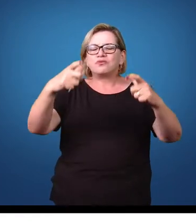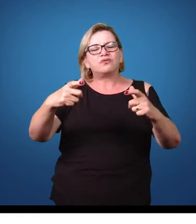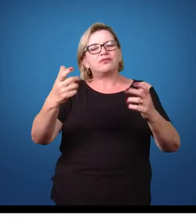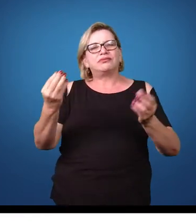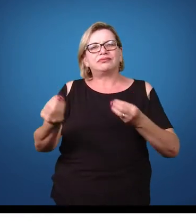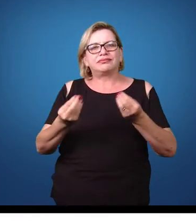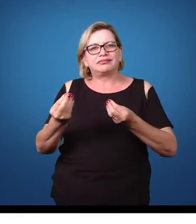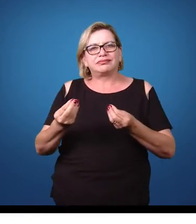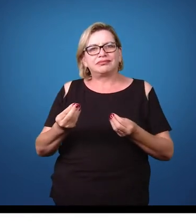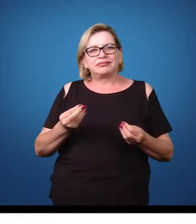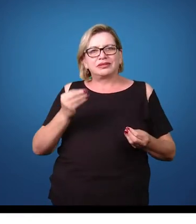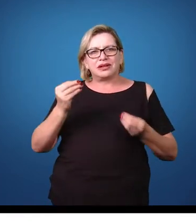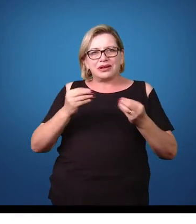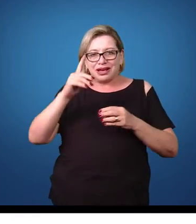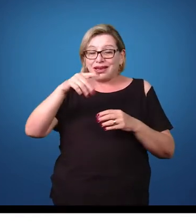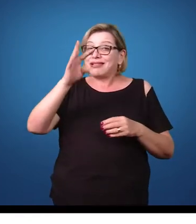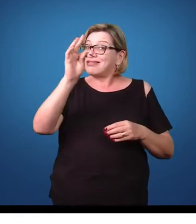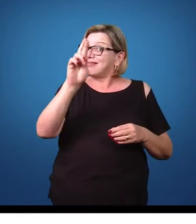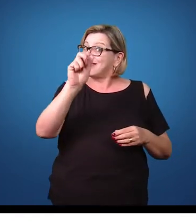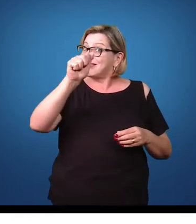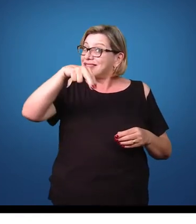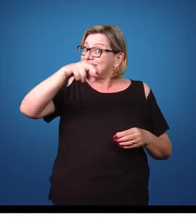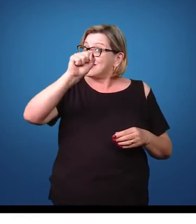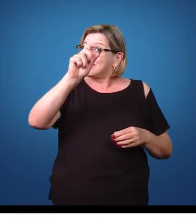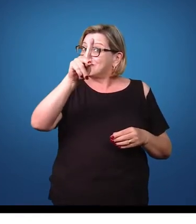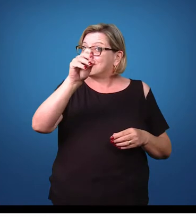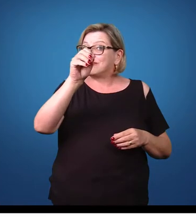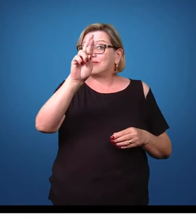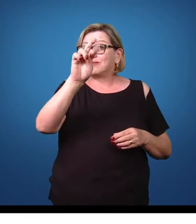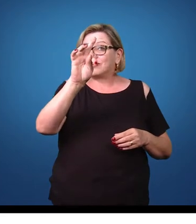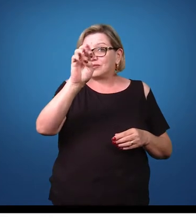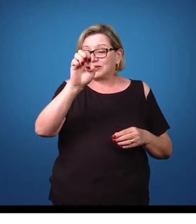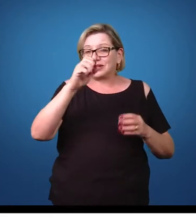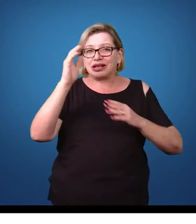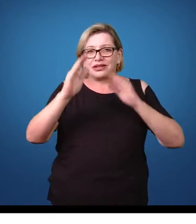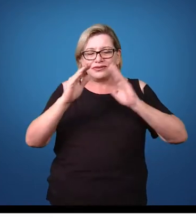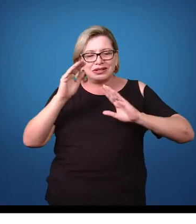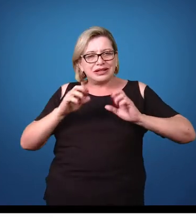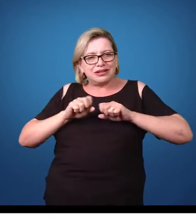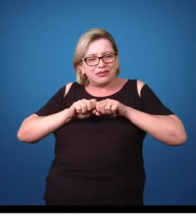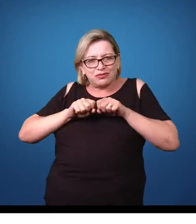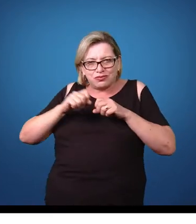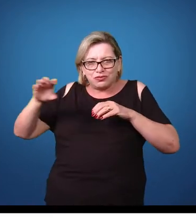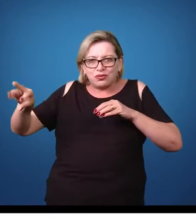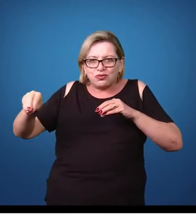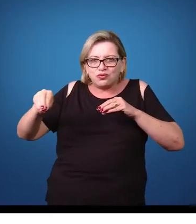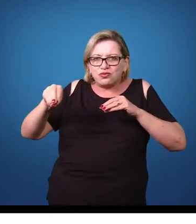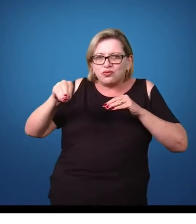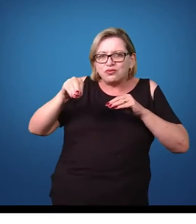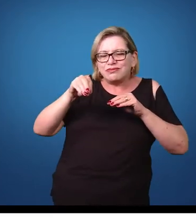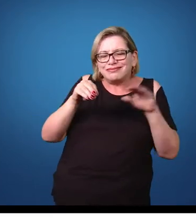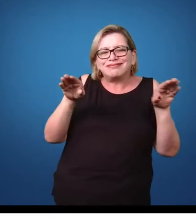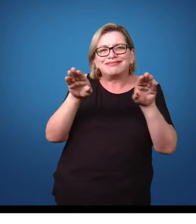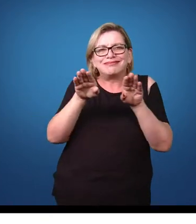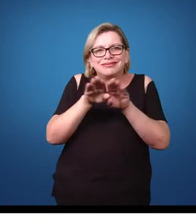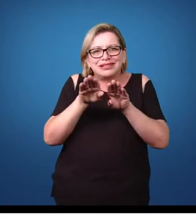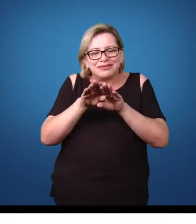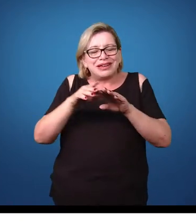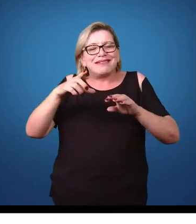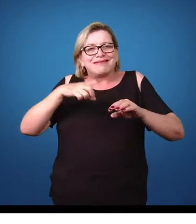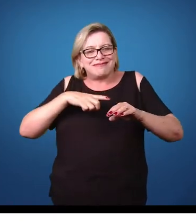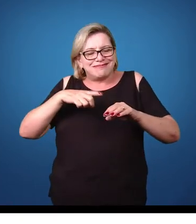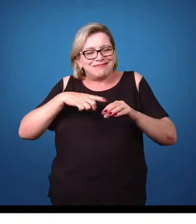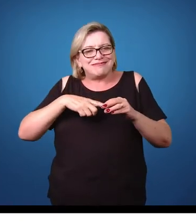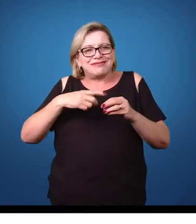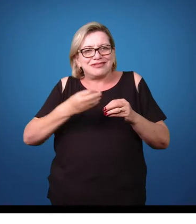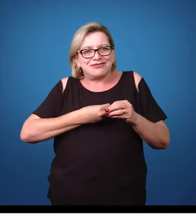a função dele é de transporte. Embora existam vetores que além de ser transportadores do parasita, eles